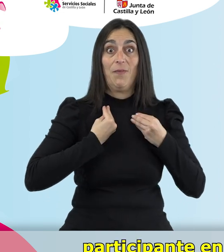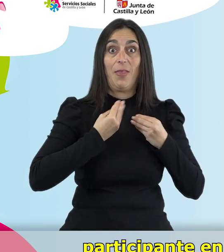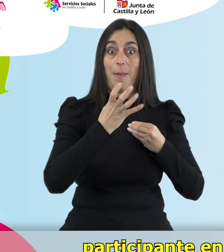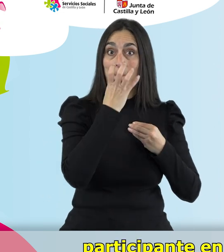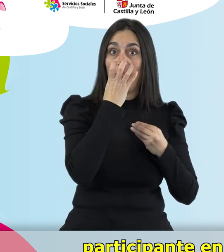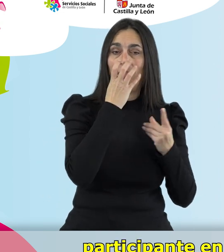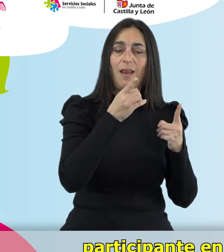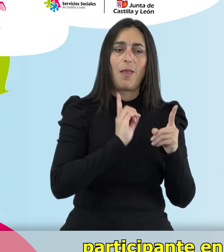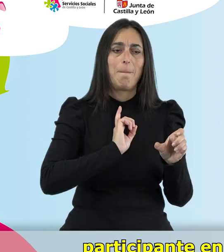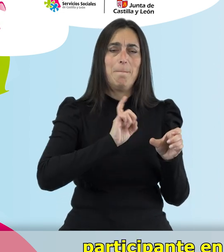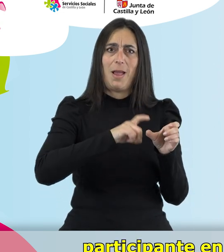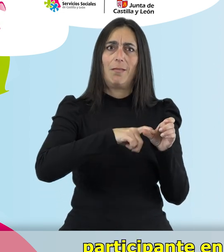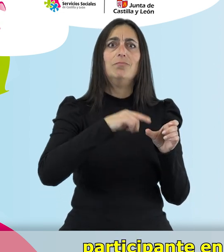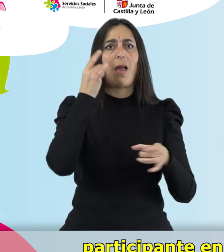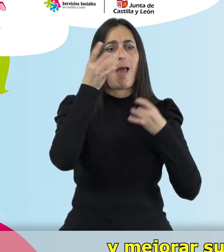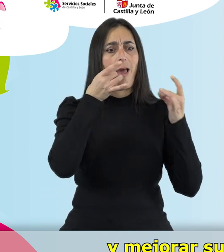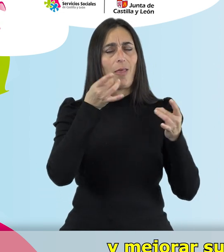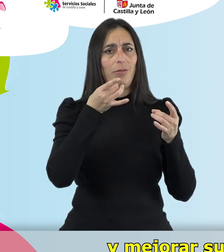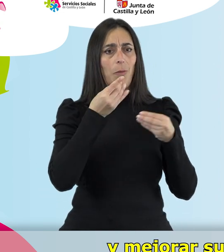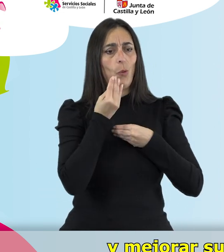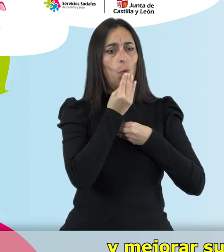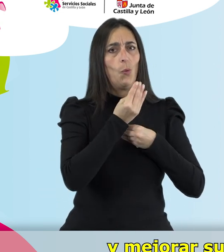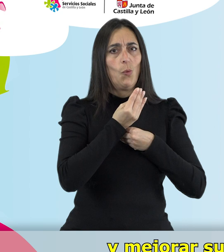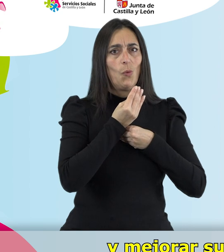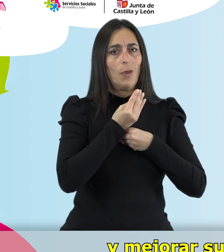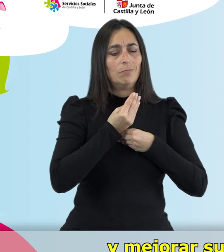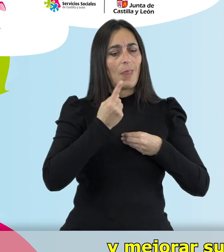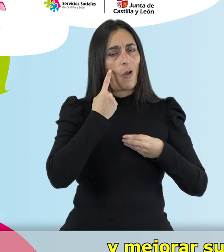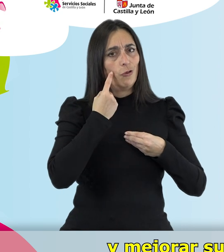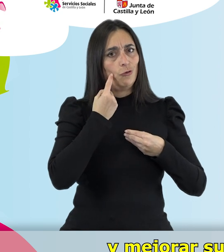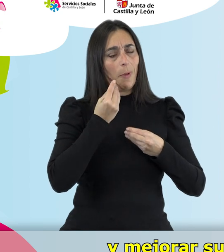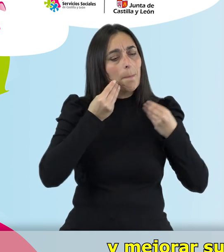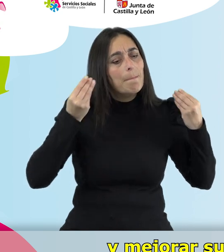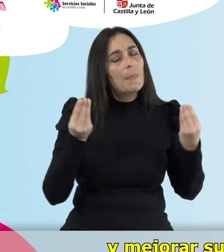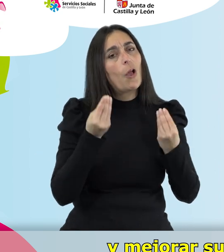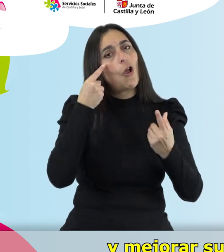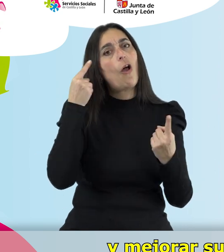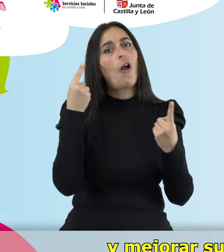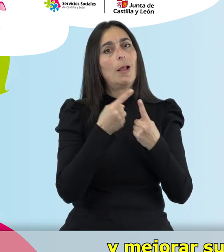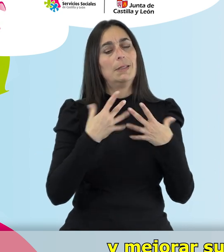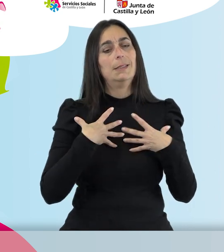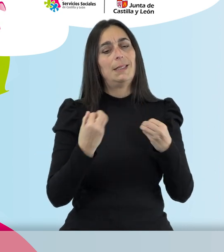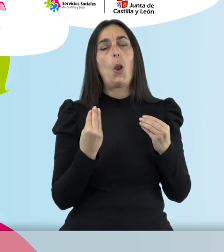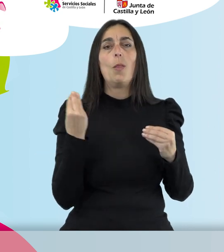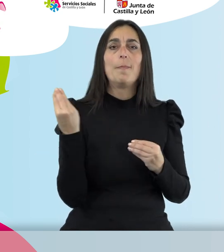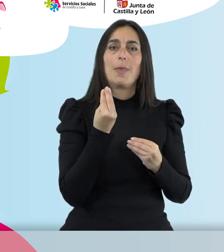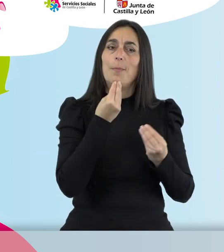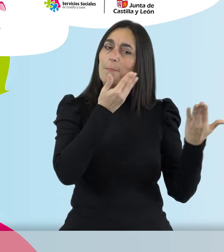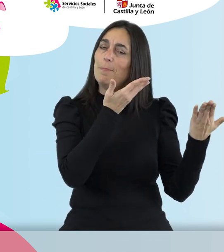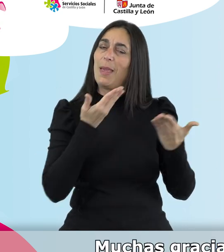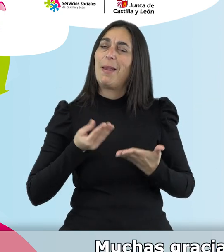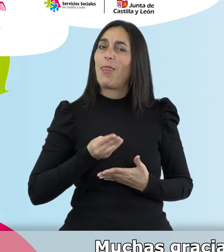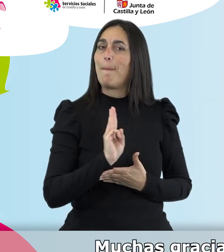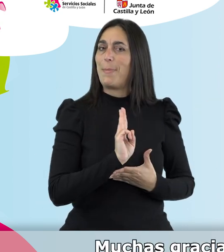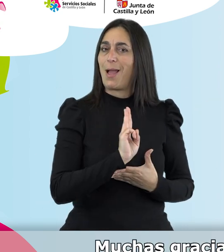participante en actividades que le ayudan a cuidarse y mejorar sus hábitos para llevar una vida más saludable. ¡Bienvenida,